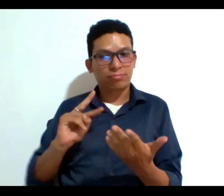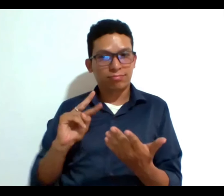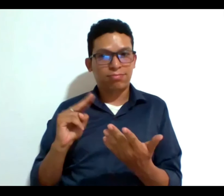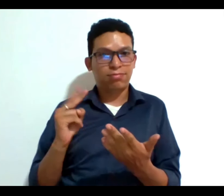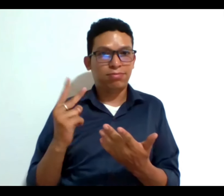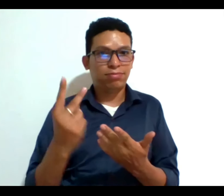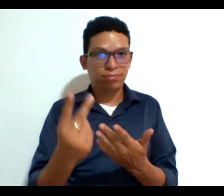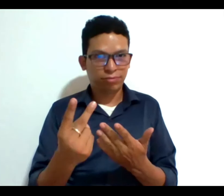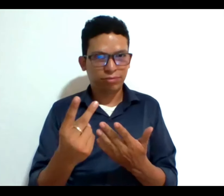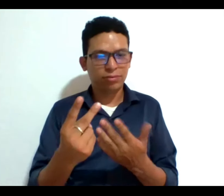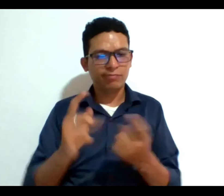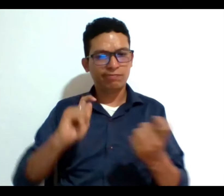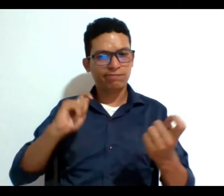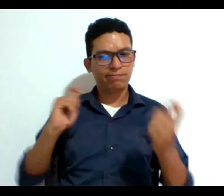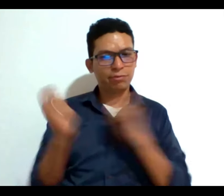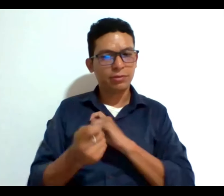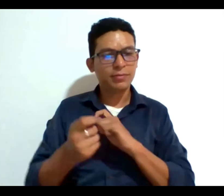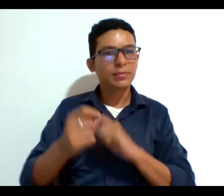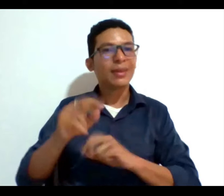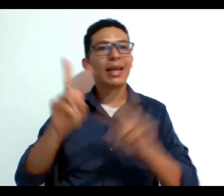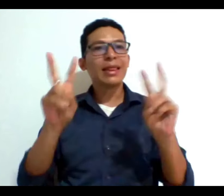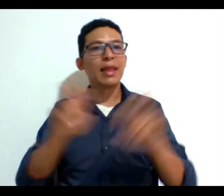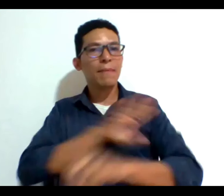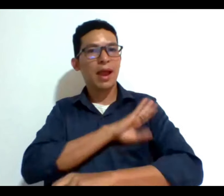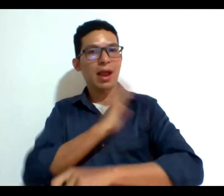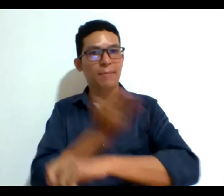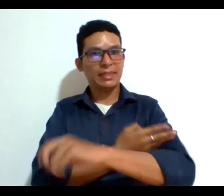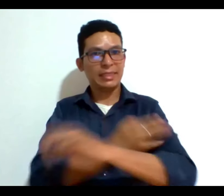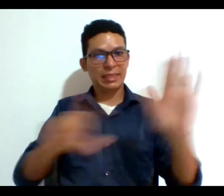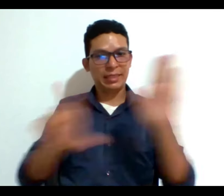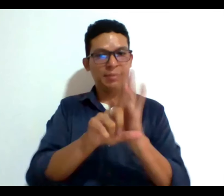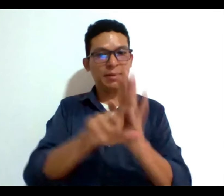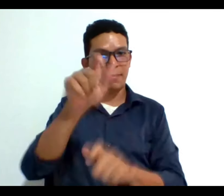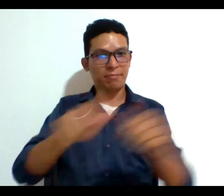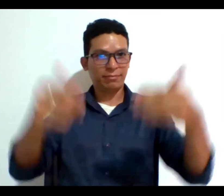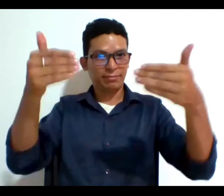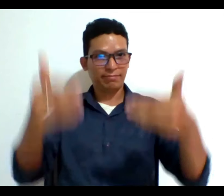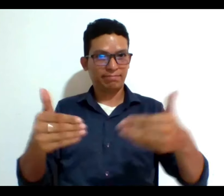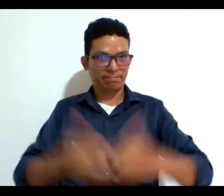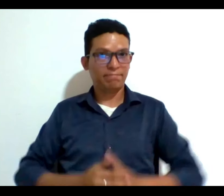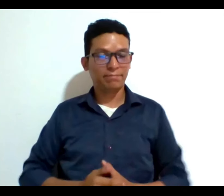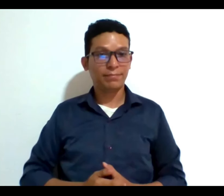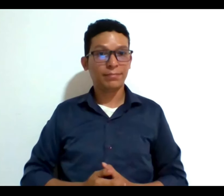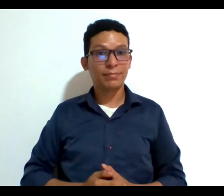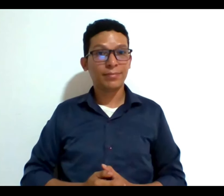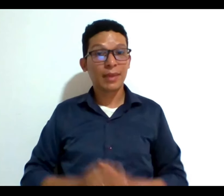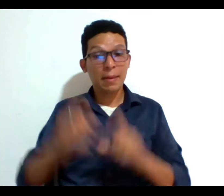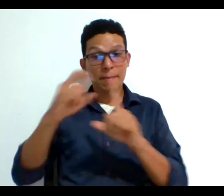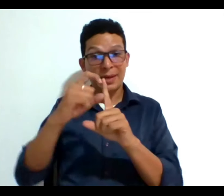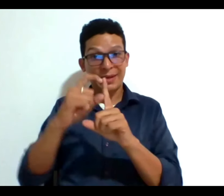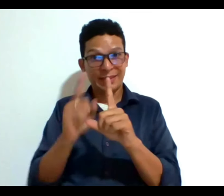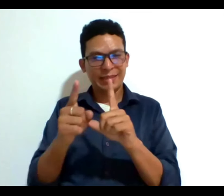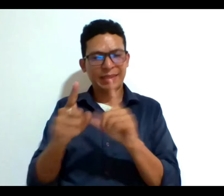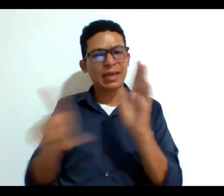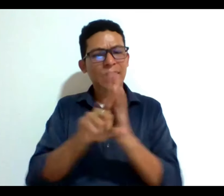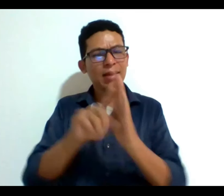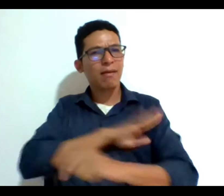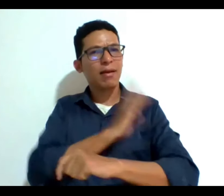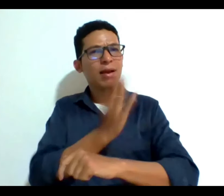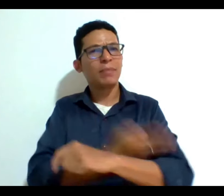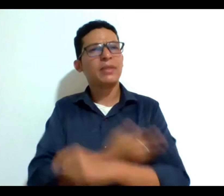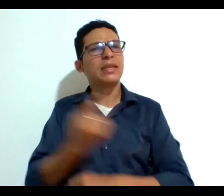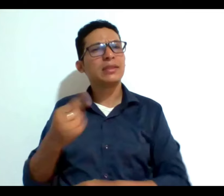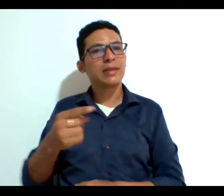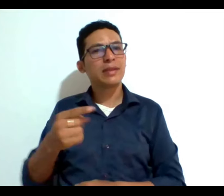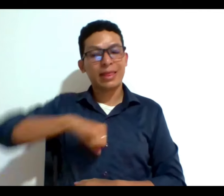revolución frente al tema de capacidad legal de personas con discapacidad y ese término capacidad legal que es, es el derecho a tener